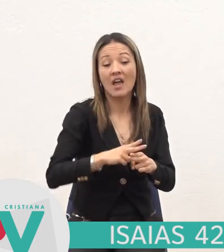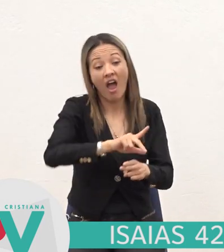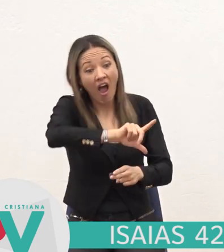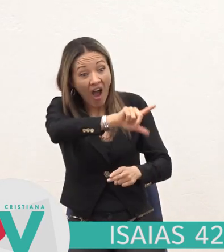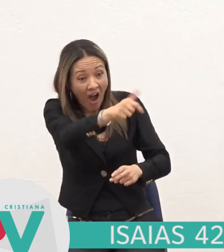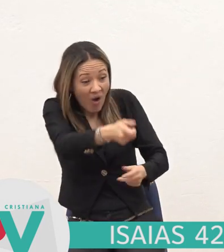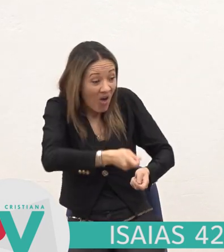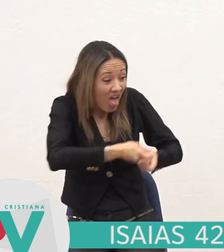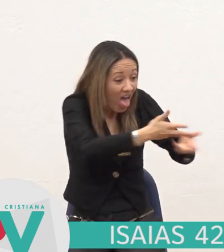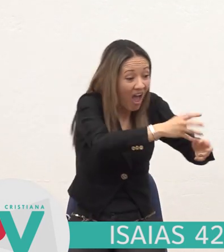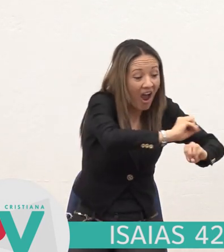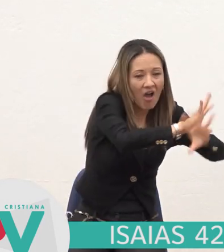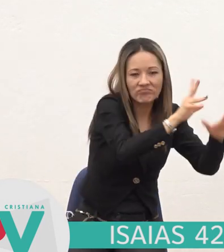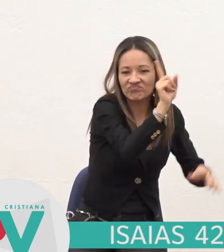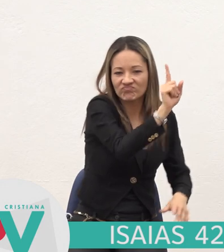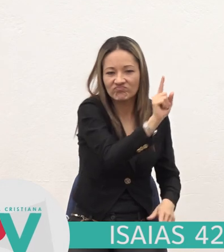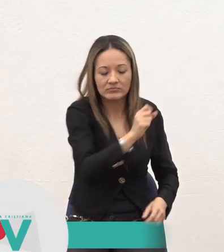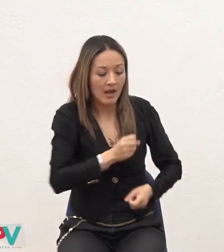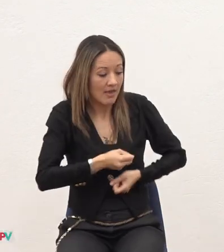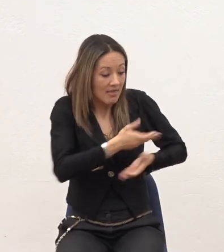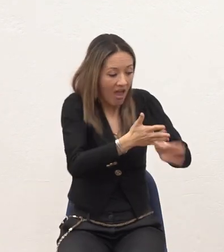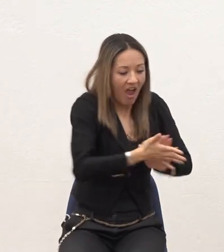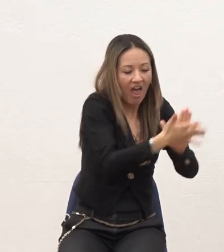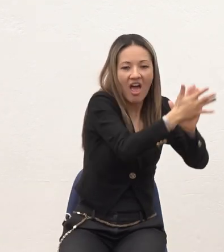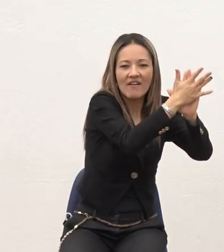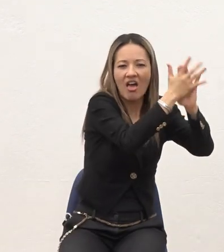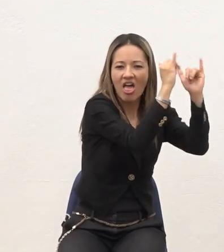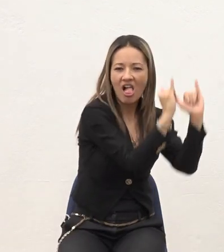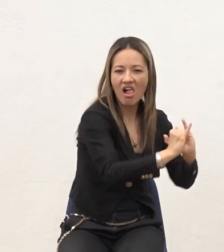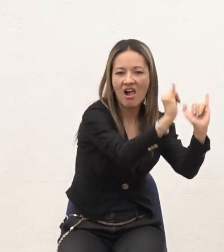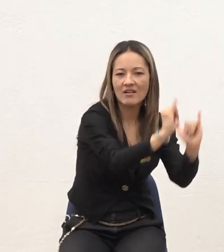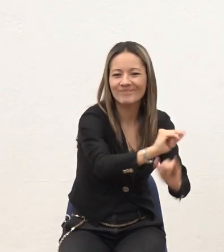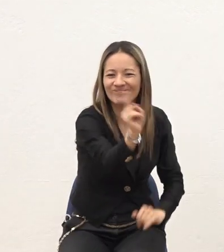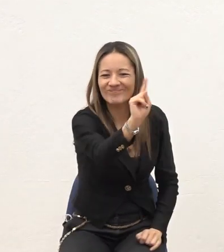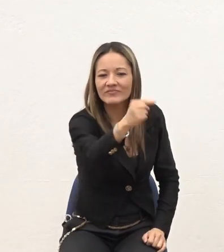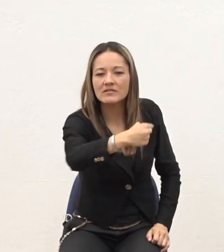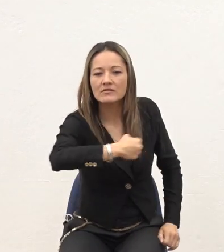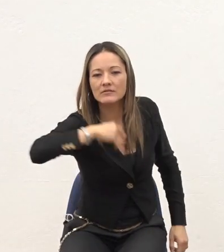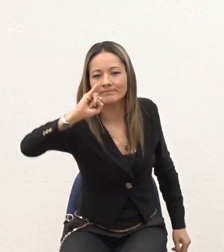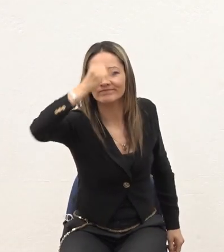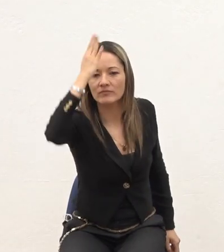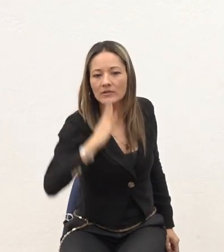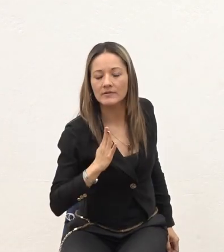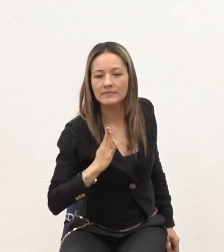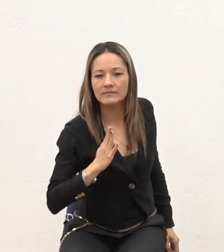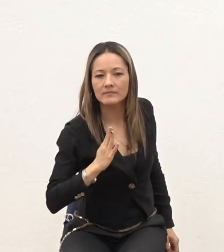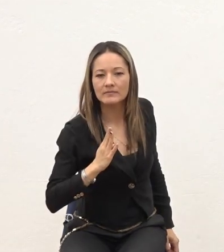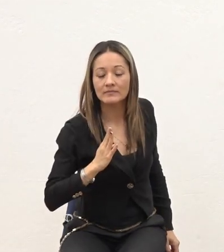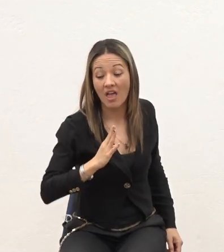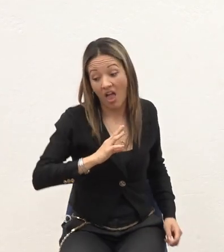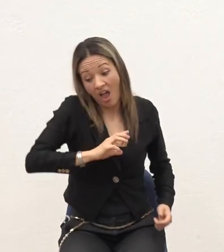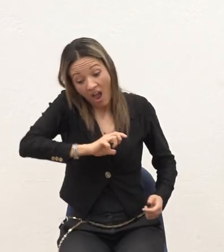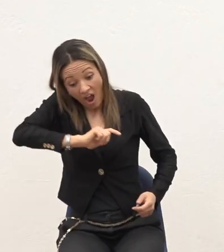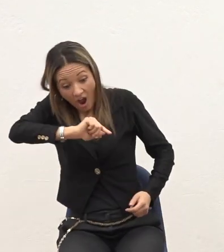daré mi gloria Ni alabanza A sus culturas Yo Jehová A otro No daré mi nombre